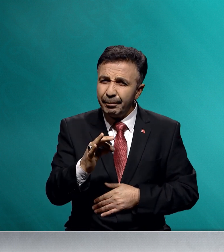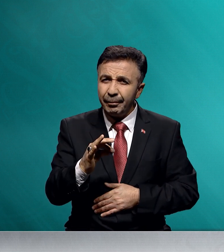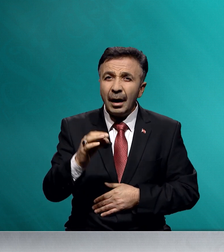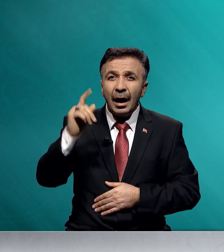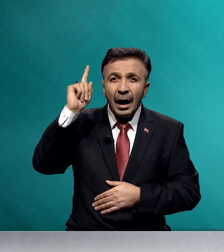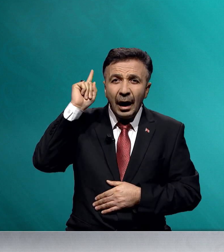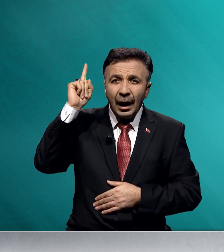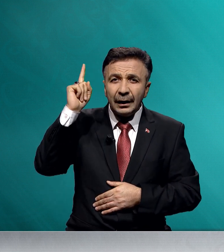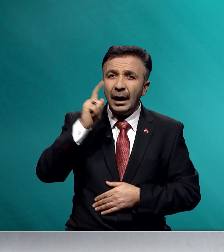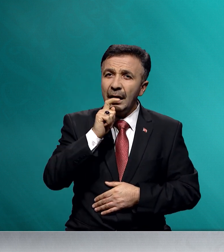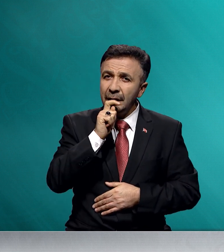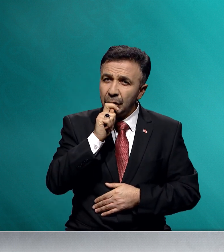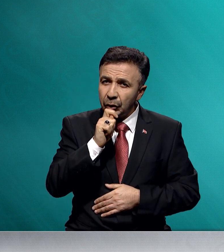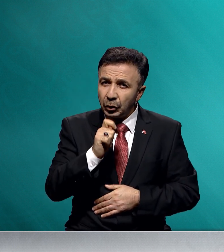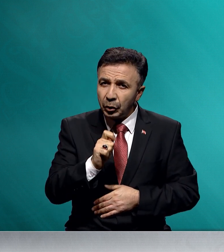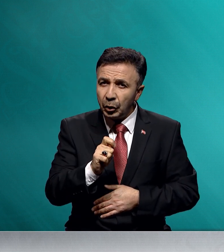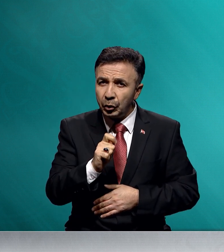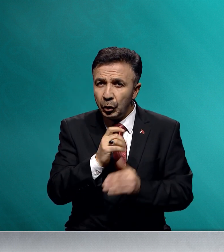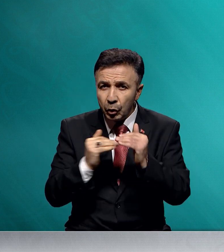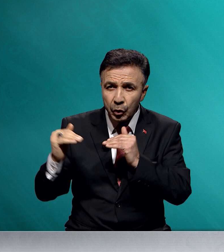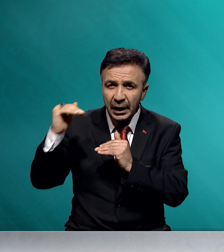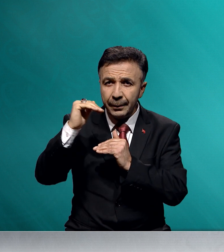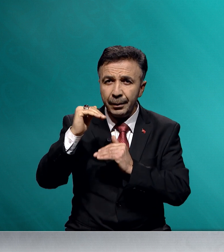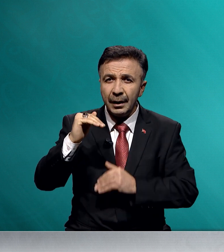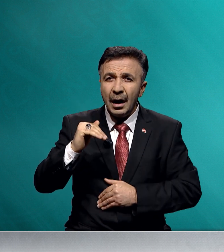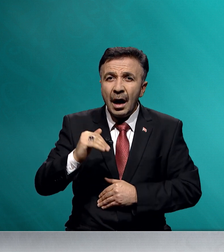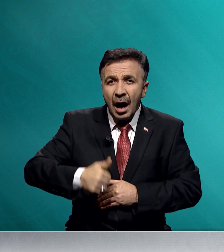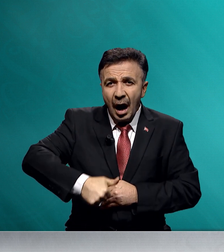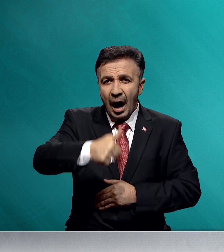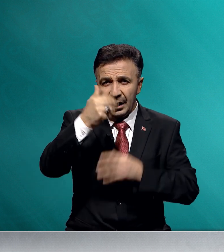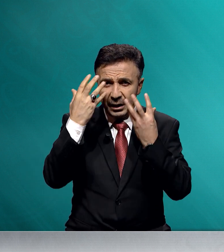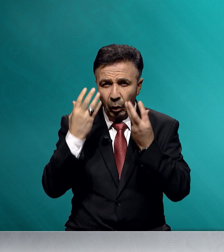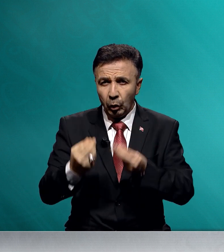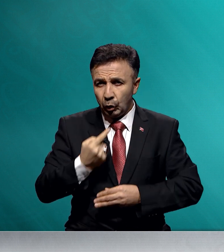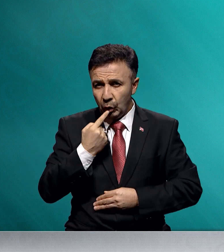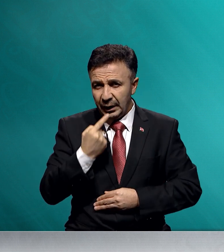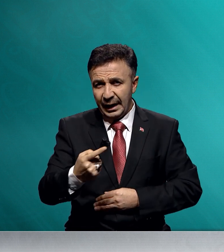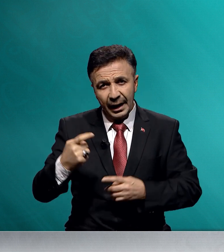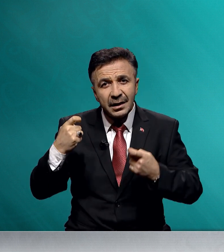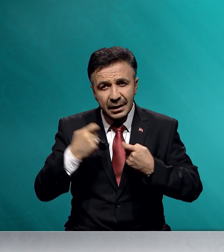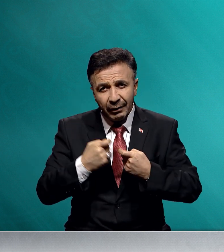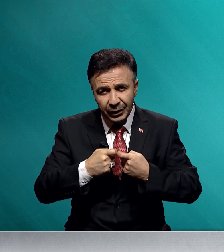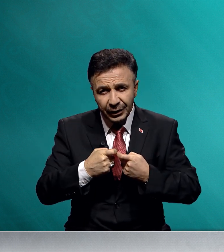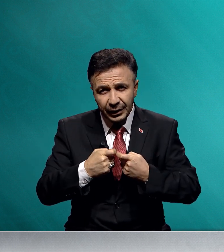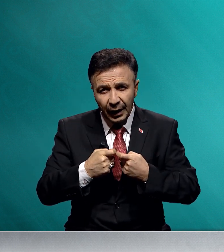Allah'ın sözü yücelip hakim olsun diye savaşırsa